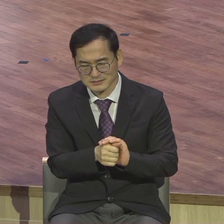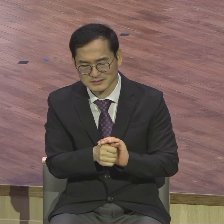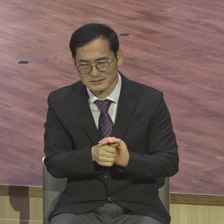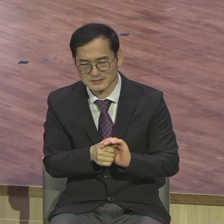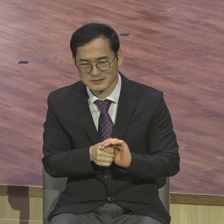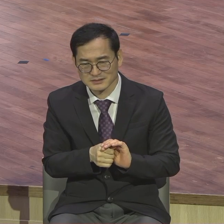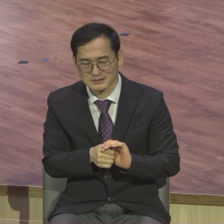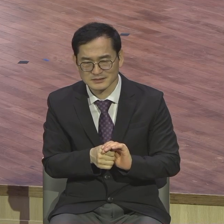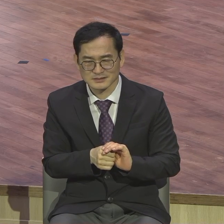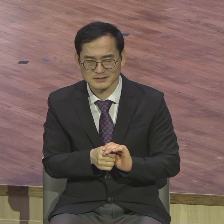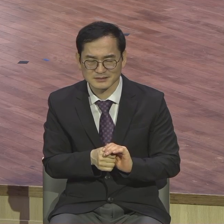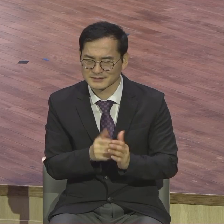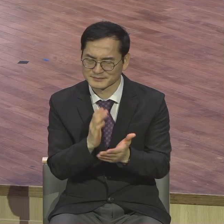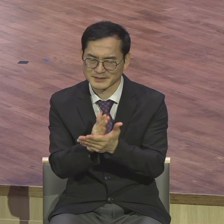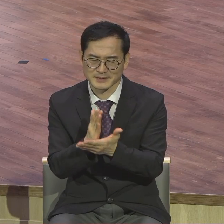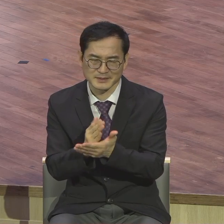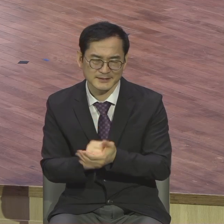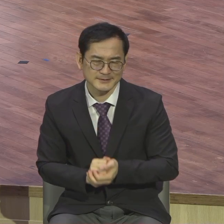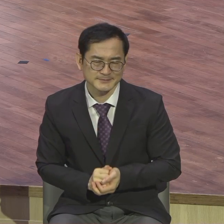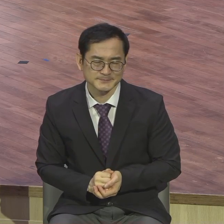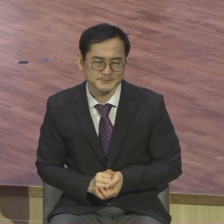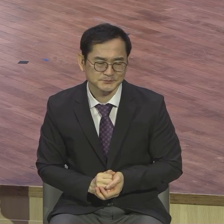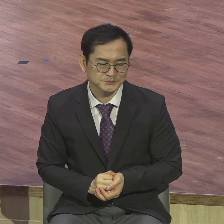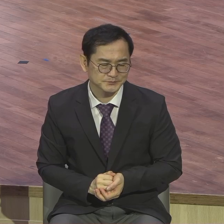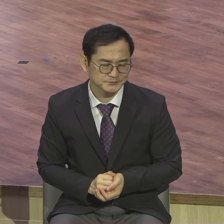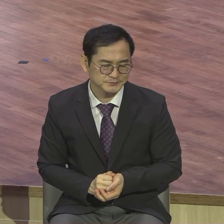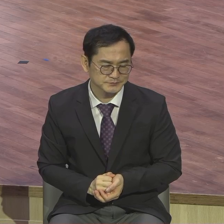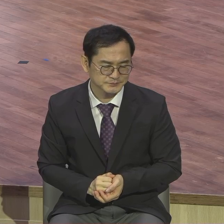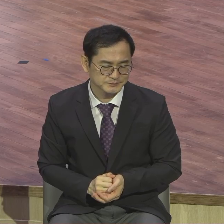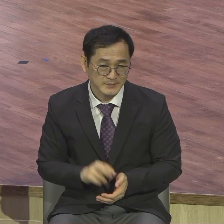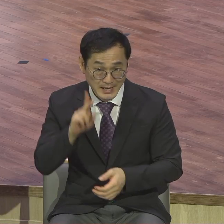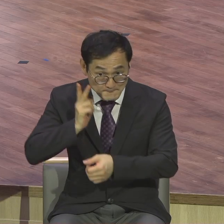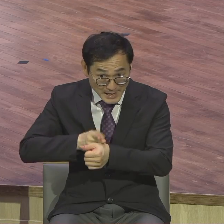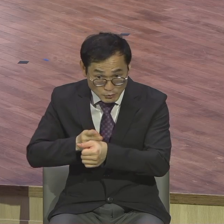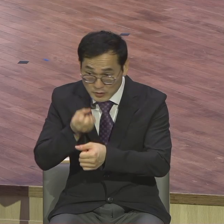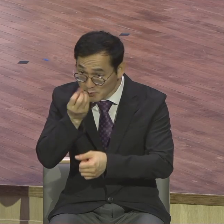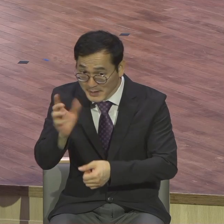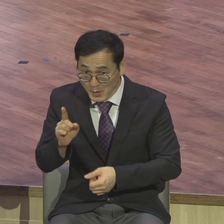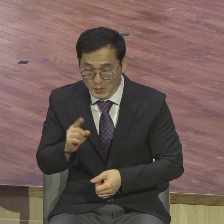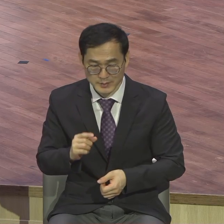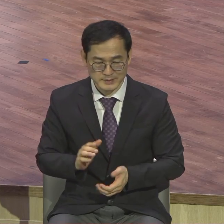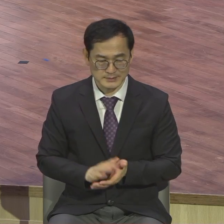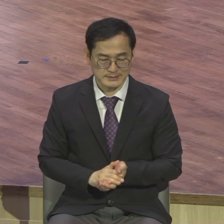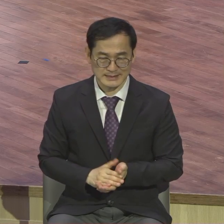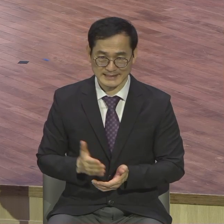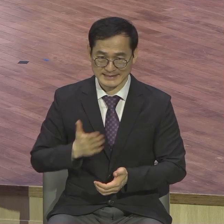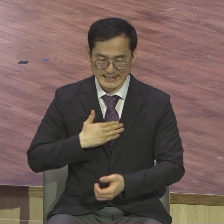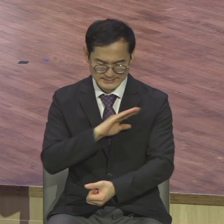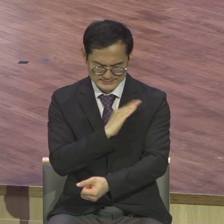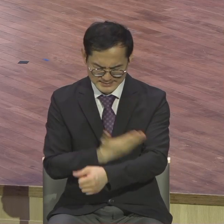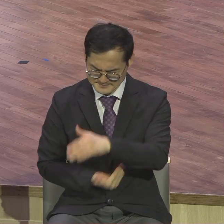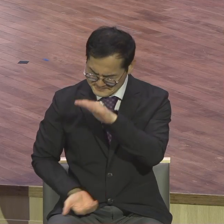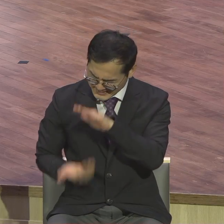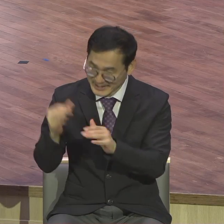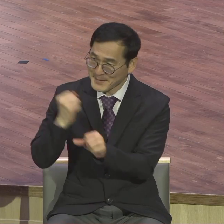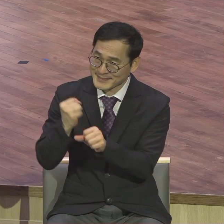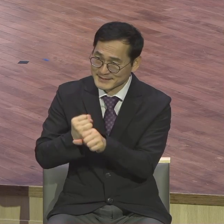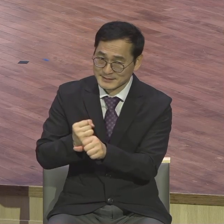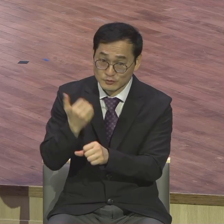디어전스 1장 12제로 보면 사도 바울이 이렇게 고백합니다 나를 능하게 하신 그리스도 예수 우리 주께 내가